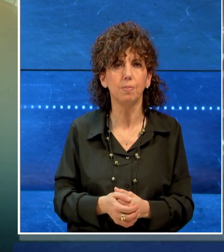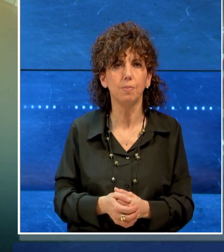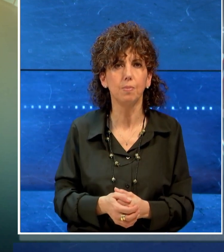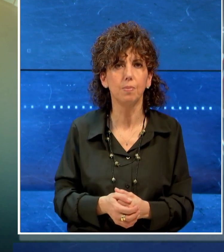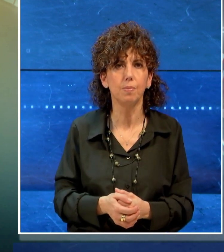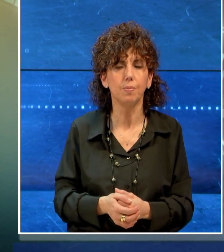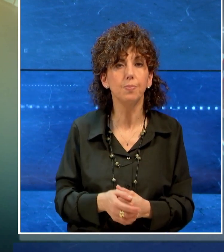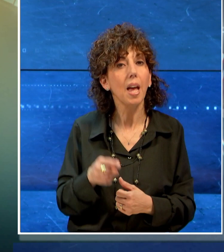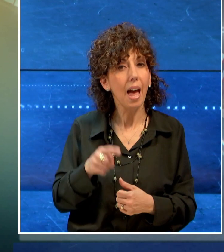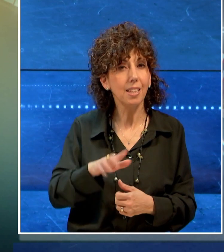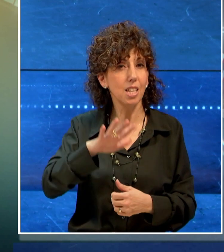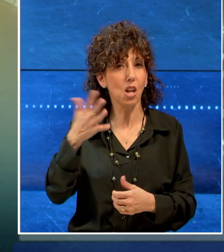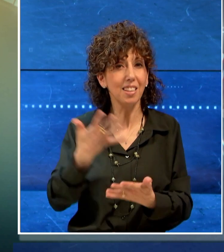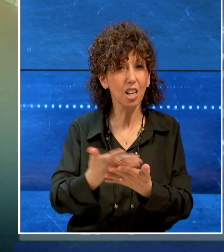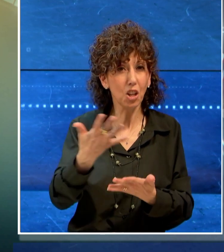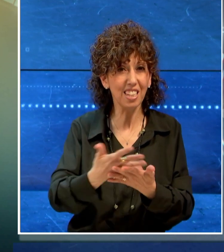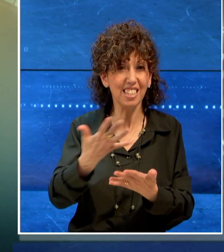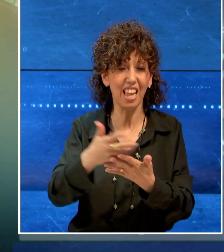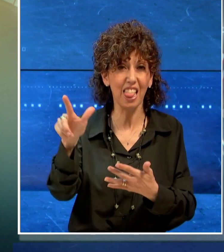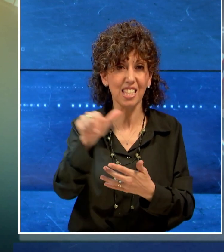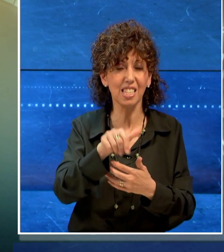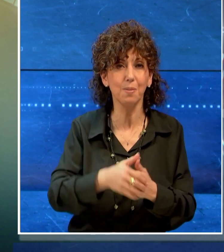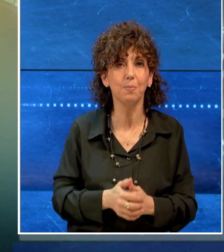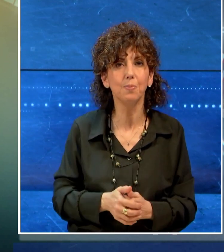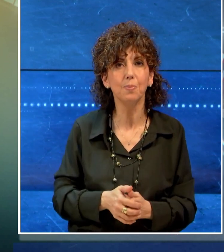E adesso le altre notizie del TgLis.